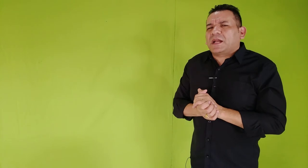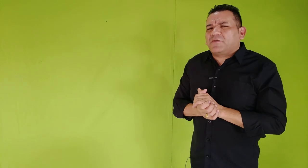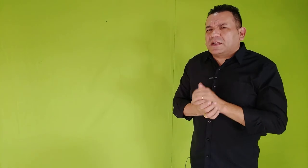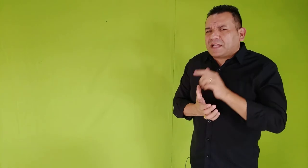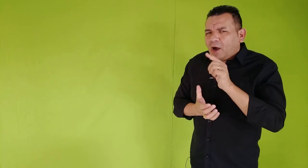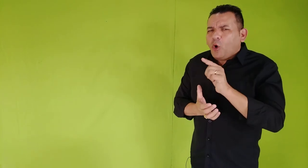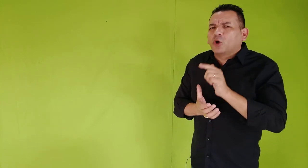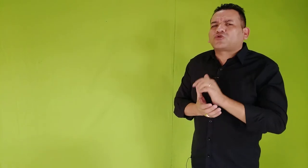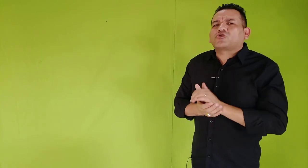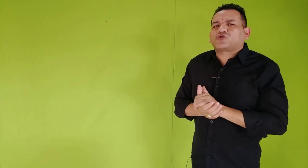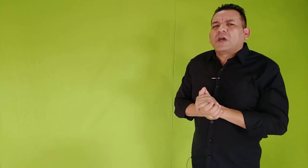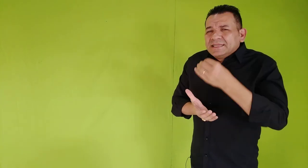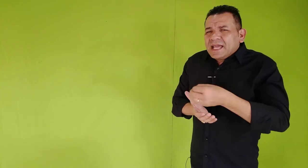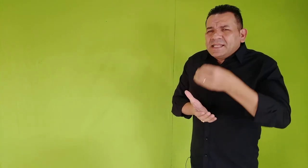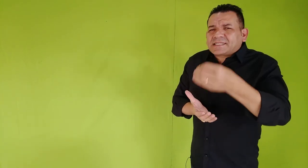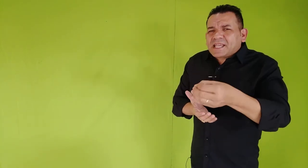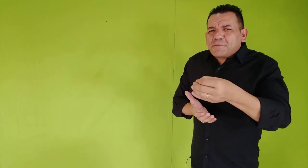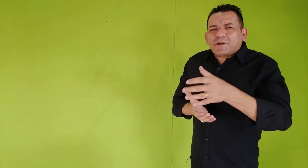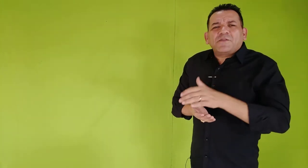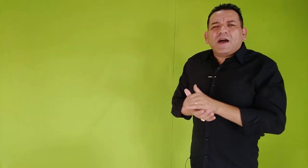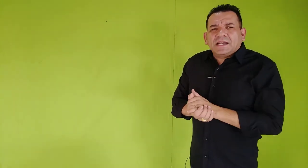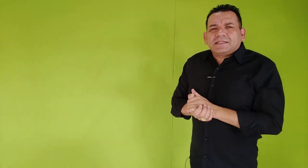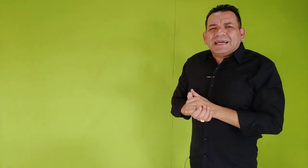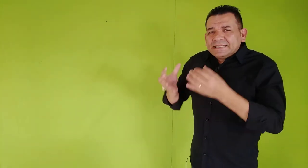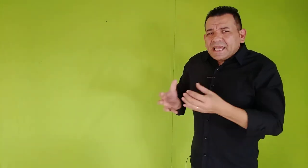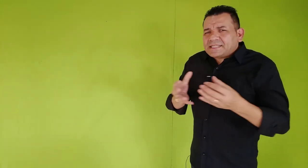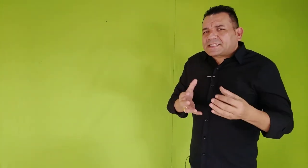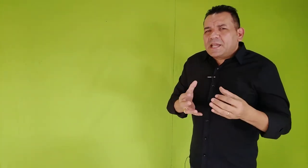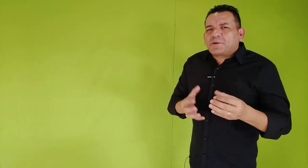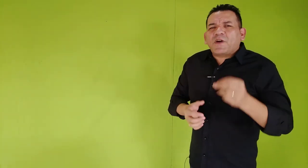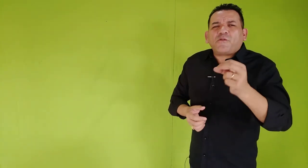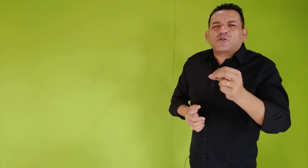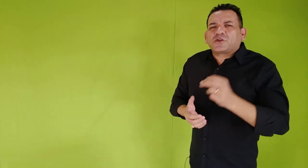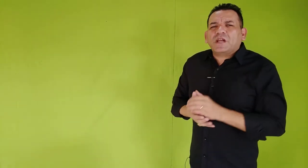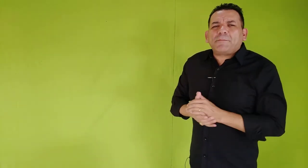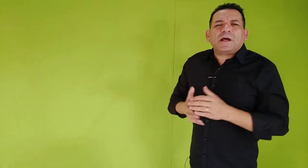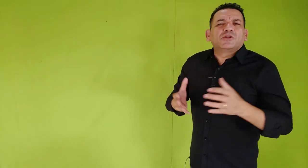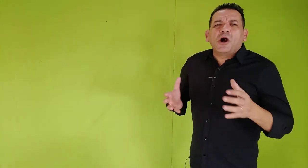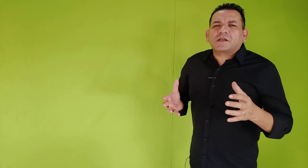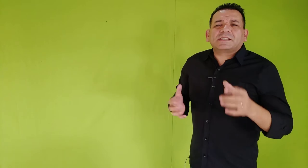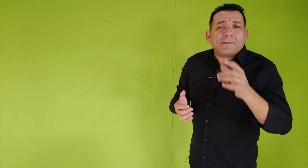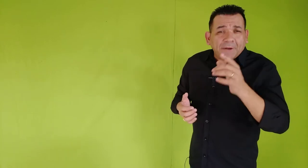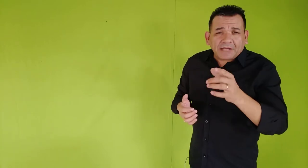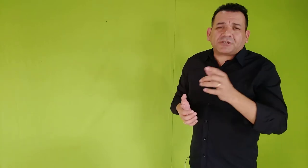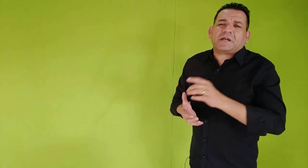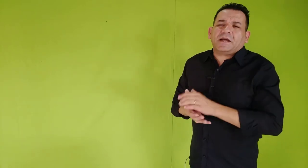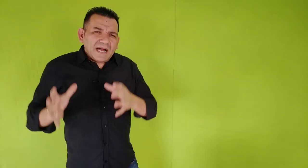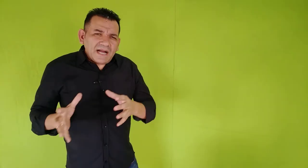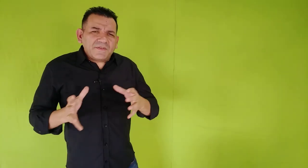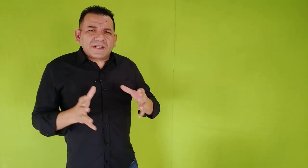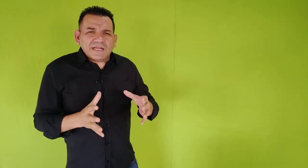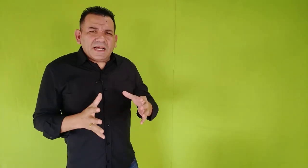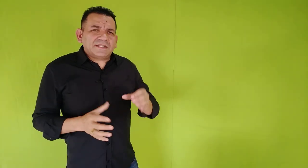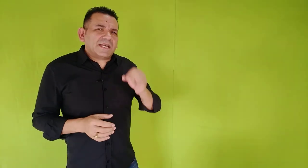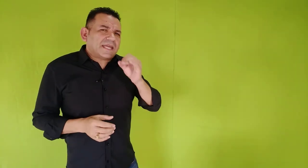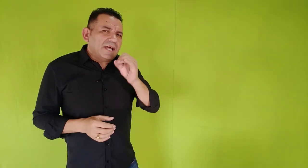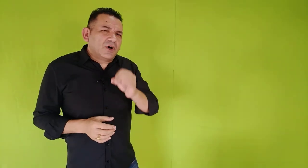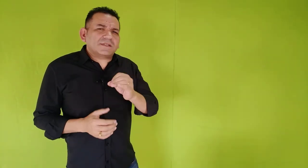para levantar outros, nem sempre é válida, nem sempre vai funcionar para nós na prática. A verdade é que a nossa